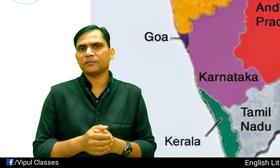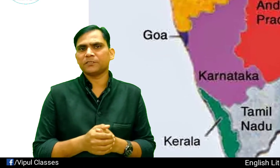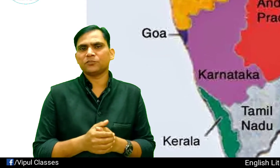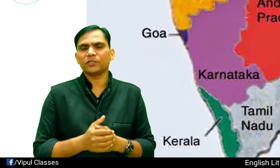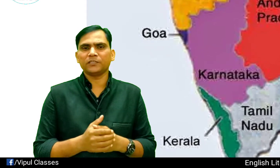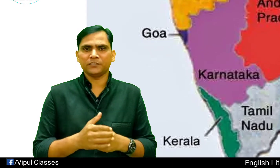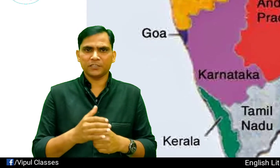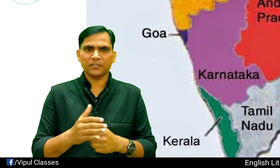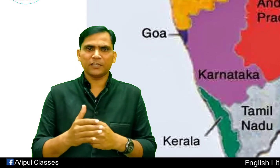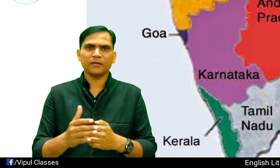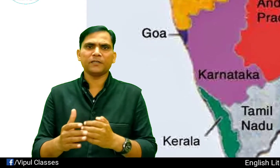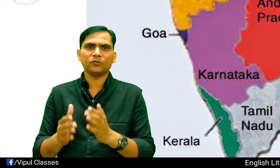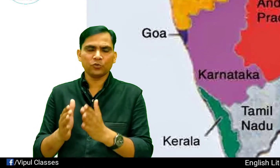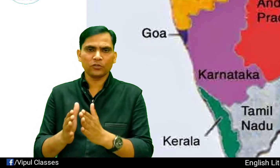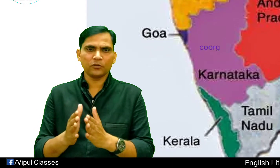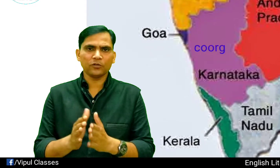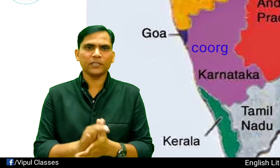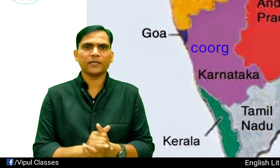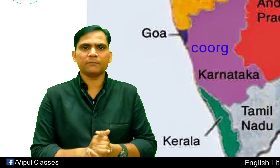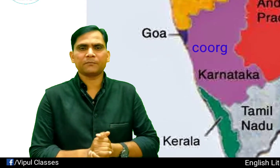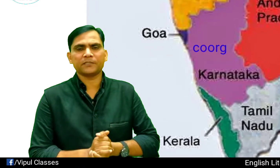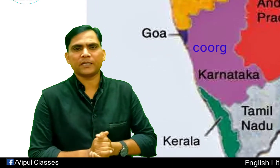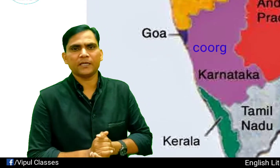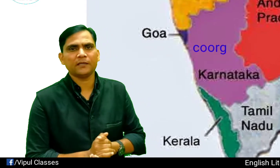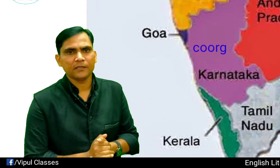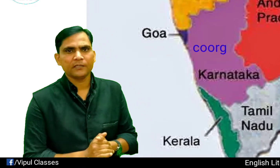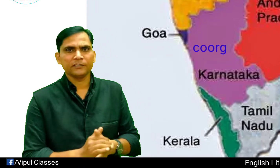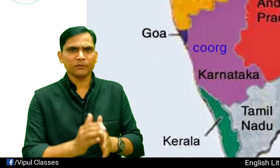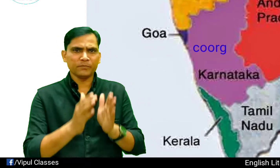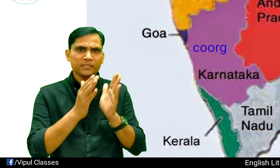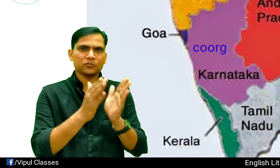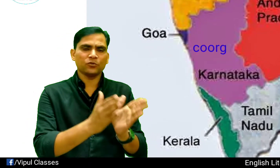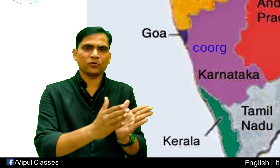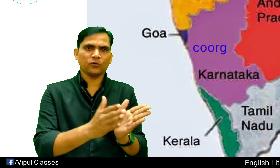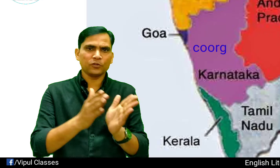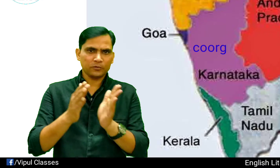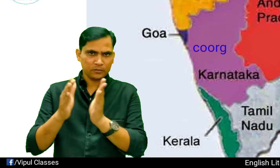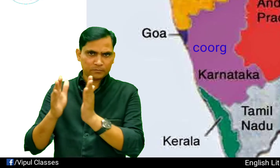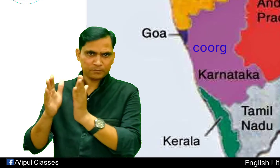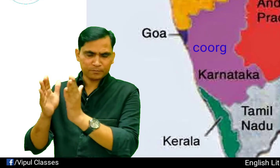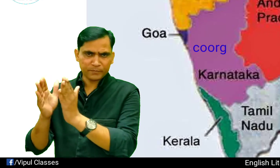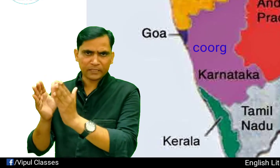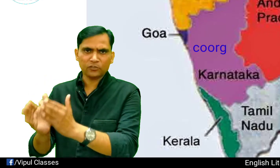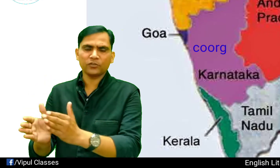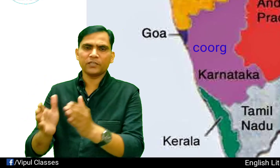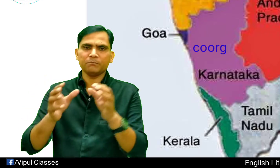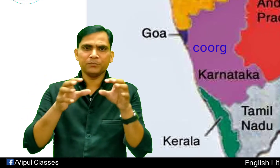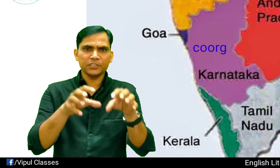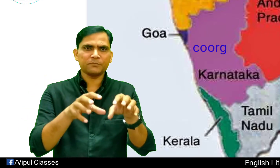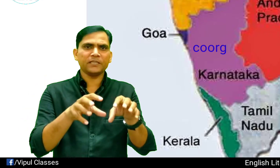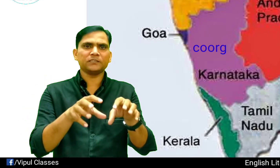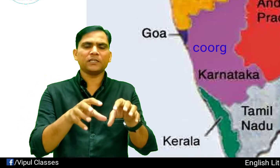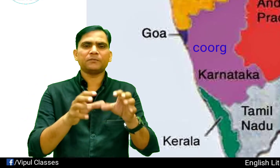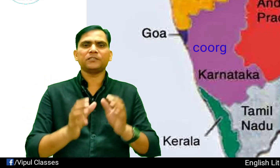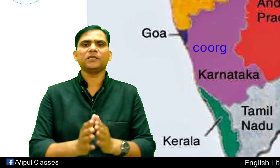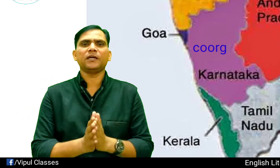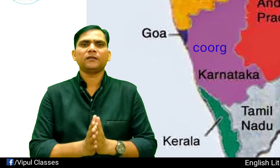सबसे छोटे डिस्टिक का नाम है कूर्ग और यह कहां पर पड़ता है यह मैसोर और मैंगलोर के बीच में एक पढ़ती है